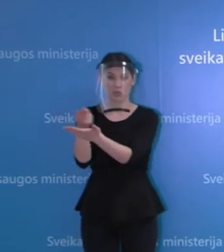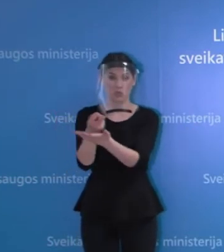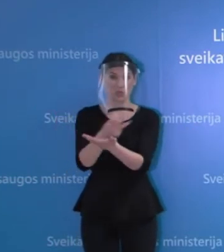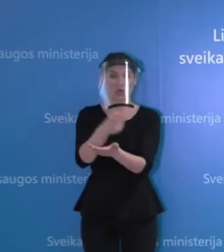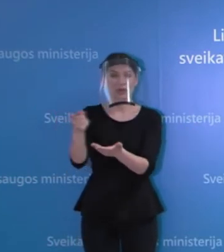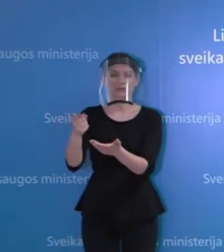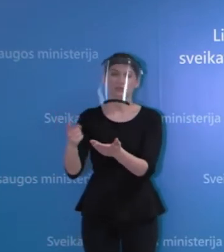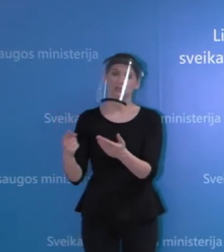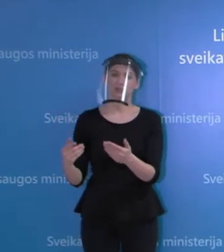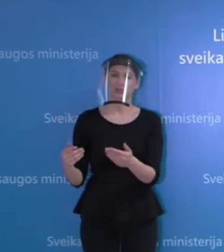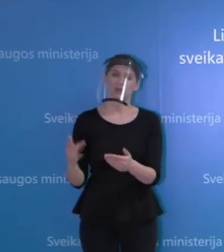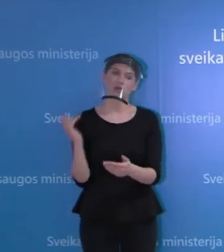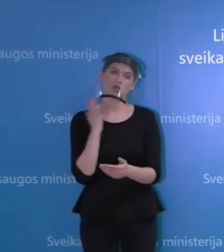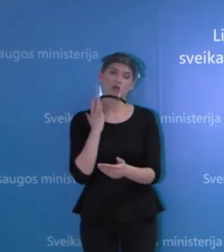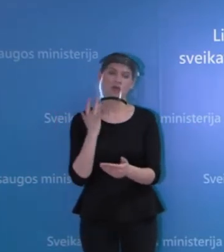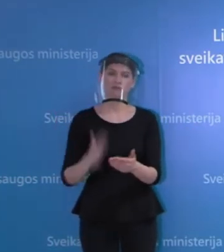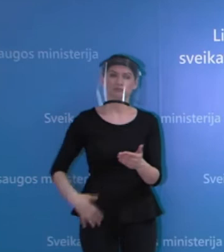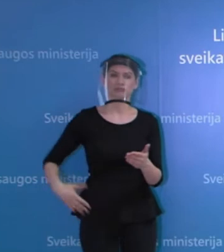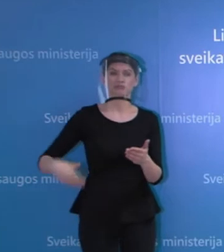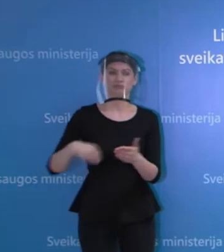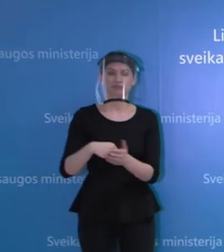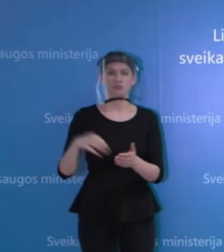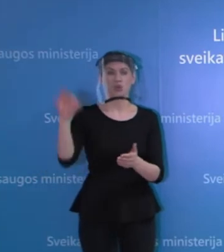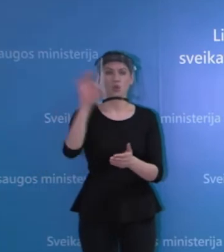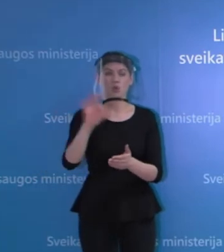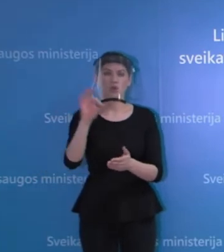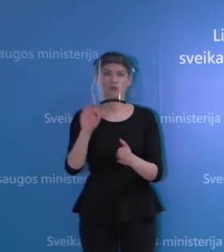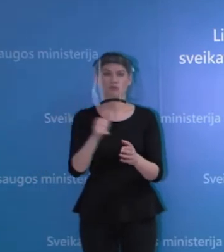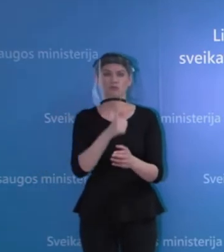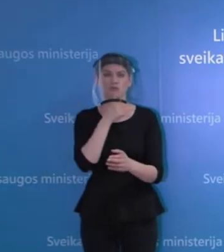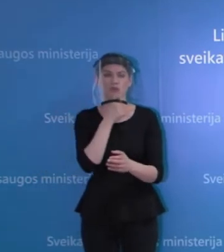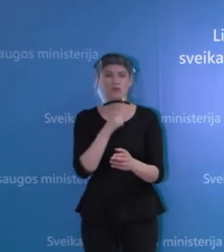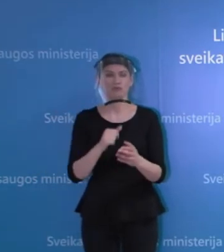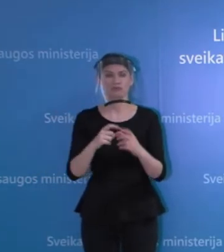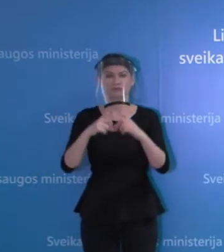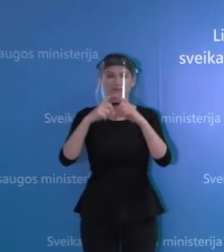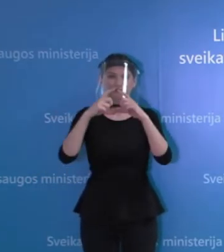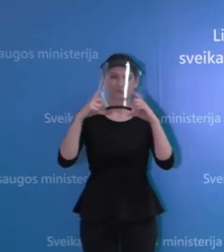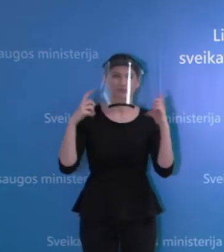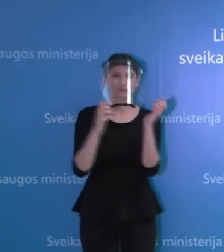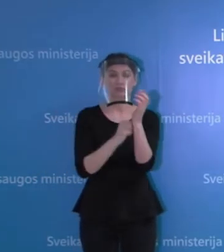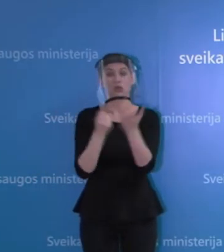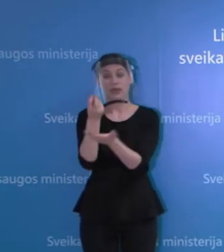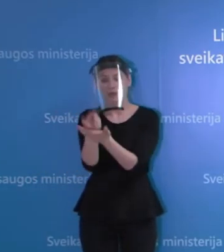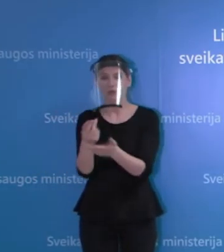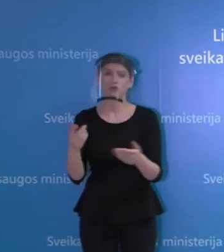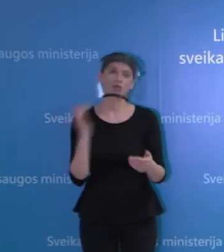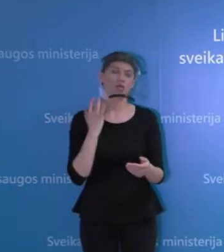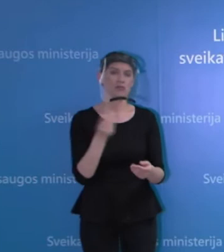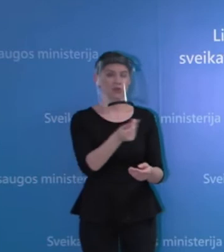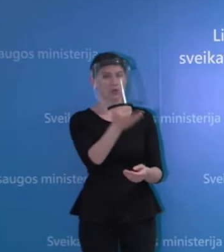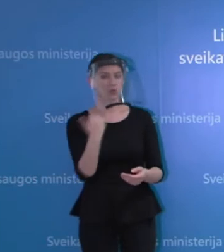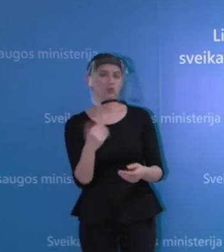susimokėti už tam tikras asmens apsaugos priemonės, asmens sveikatos priežiuos įstaigos. Tai